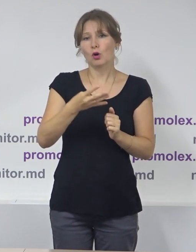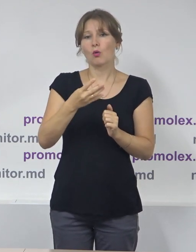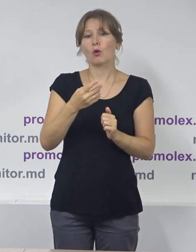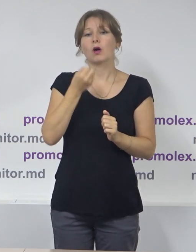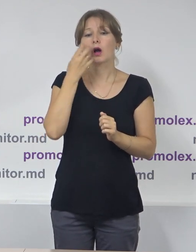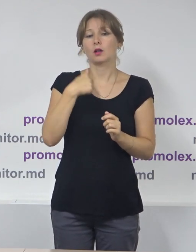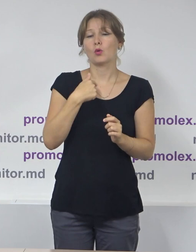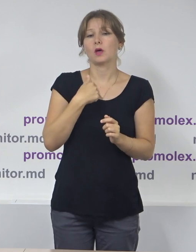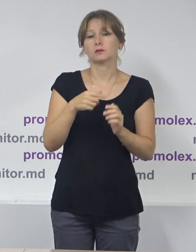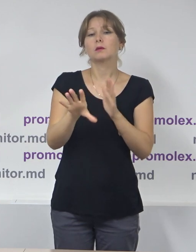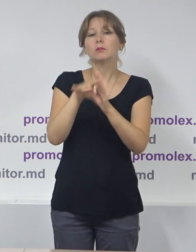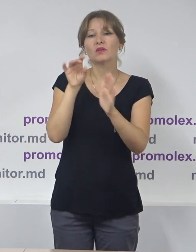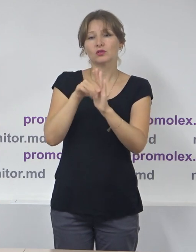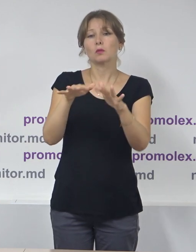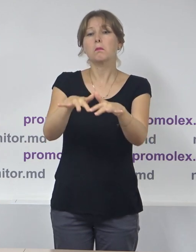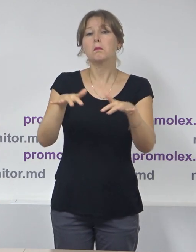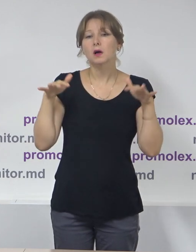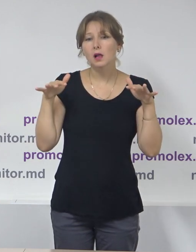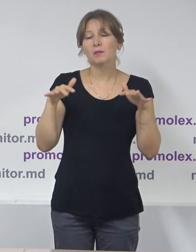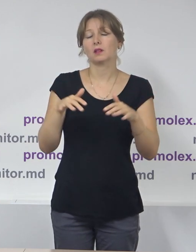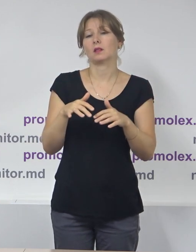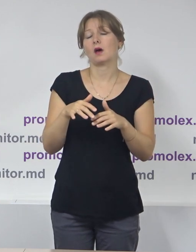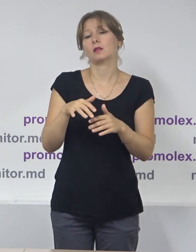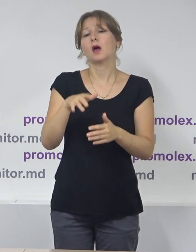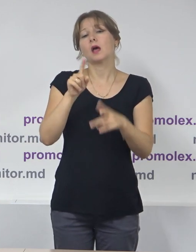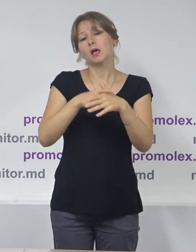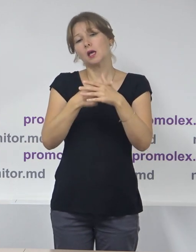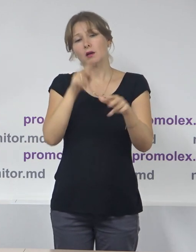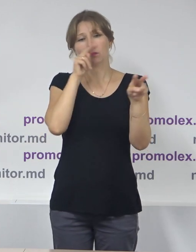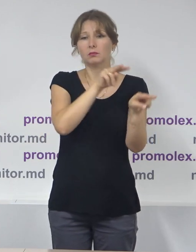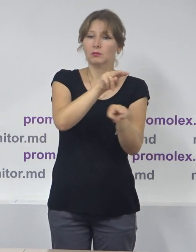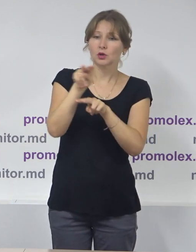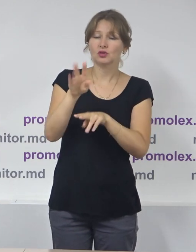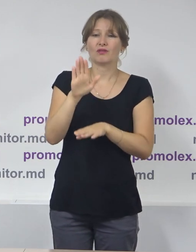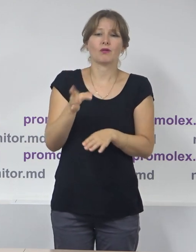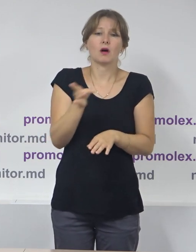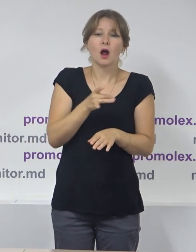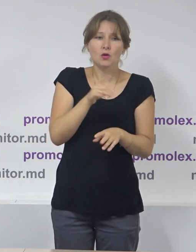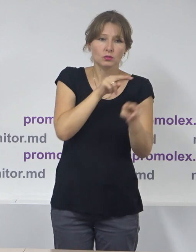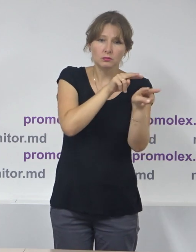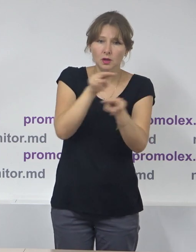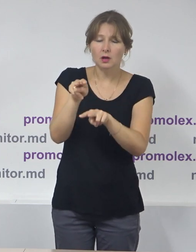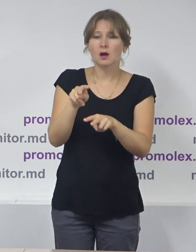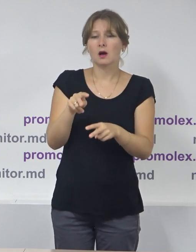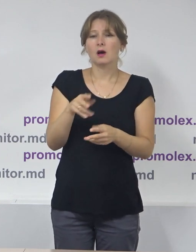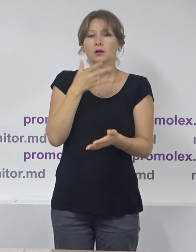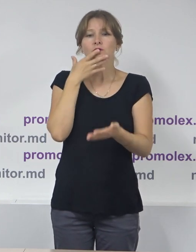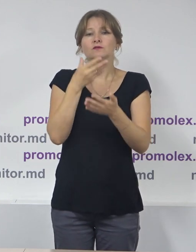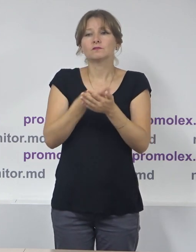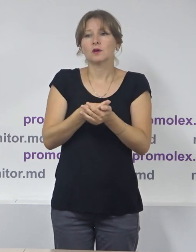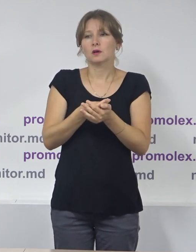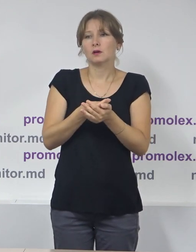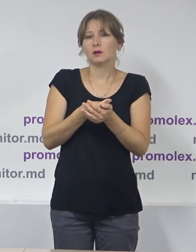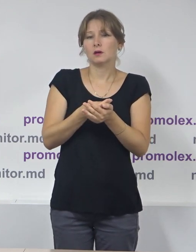vorbit anterior și în cadrul altor alegeri locale monitorizate, tendința sau problema cronică de,